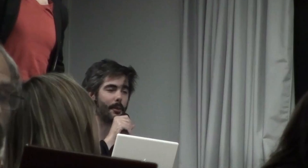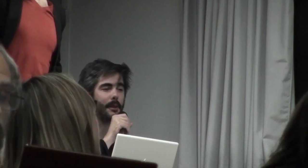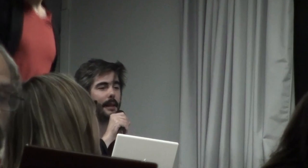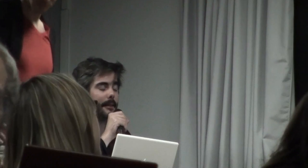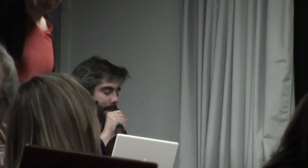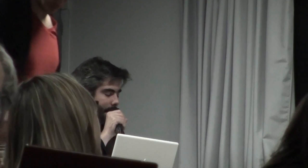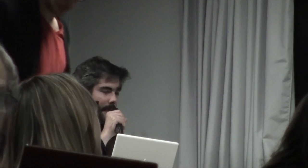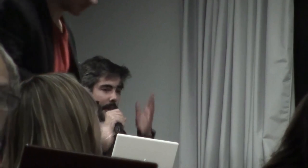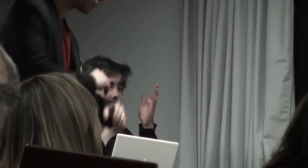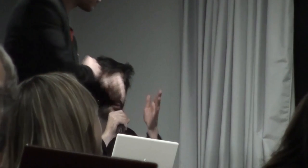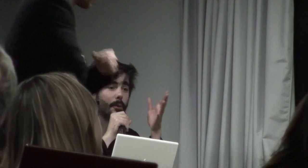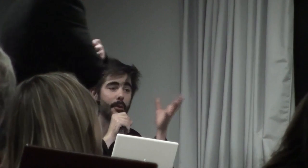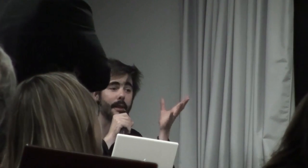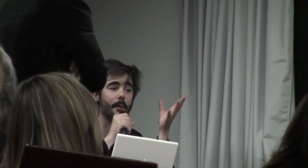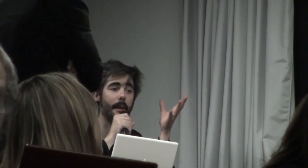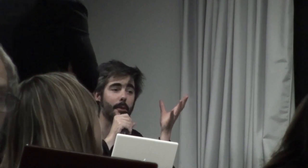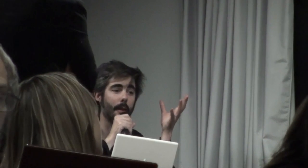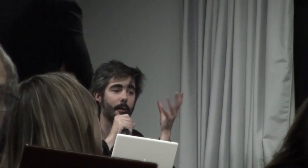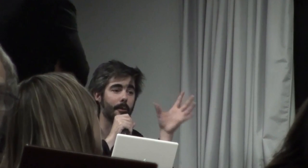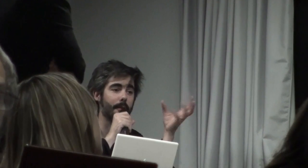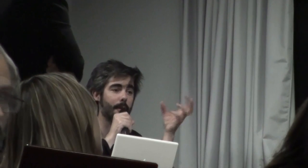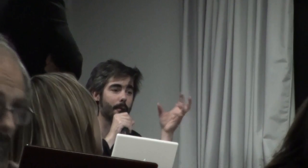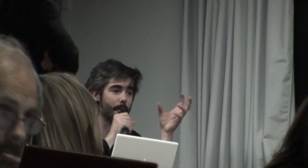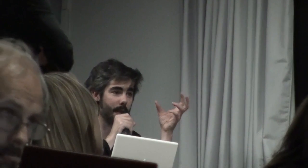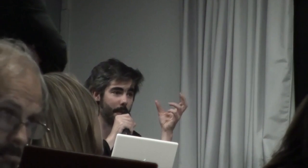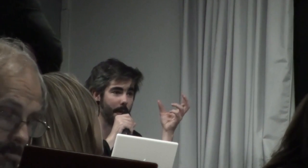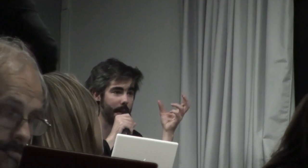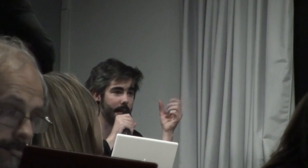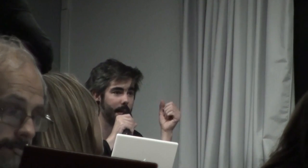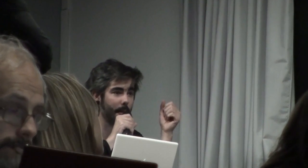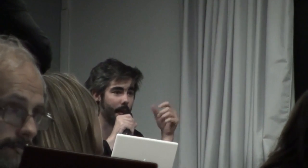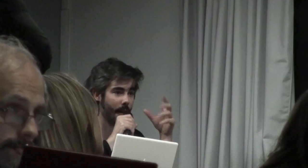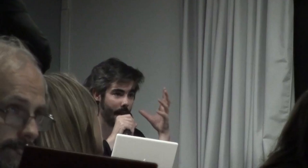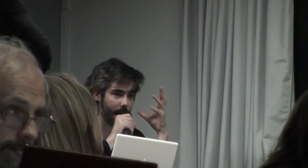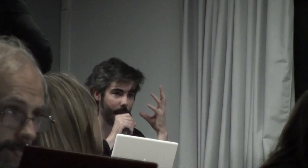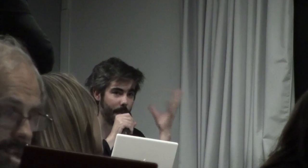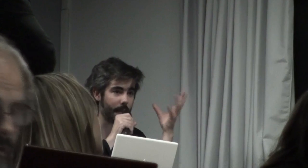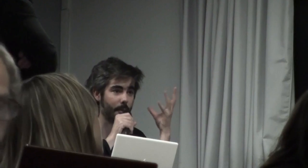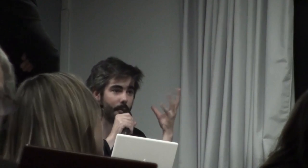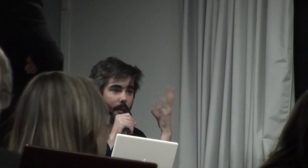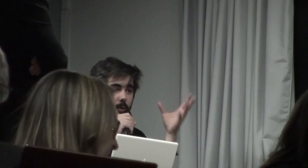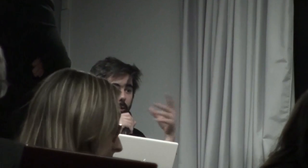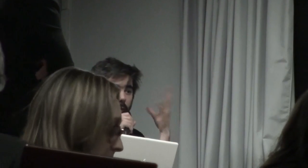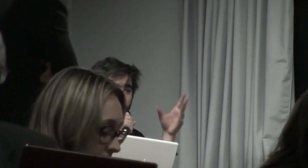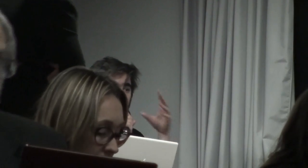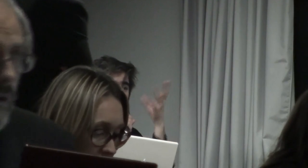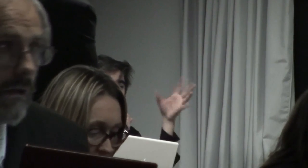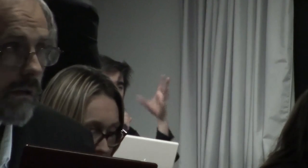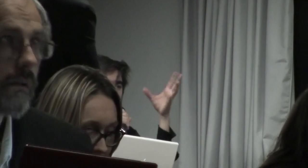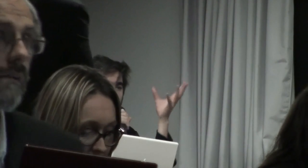'implantation c'est le seul exemple actuel qu'on avait de cette problématique d'une action sur le corps de la type